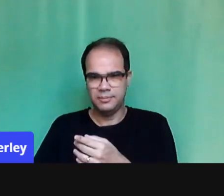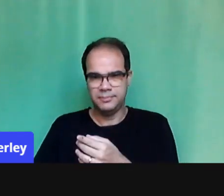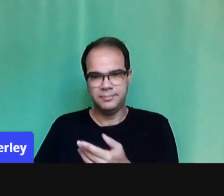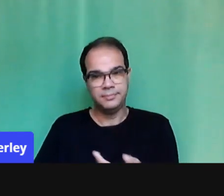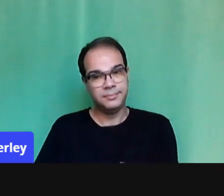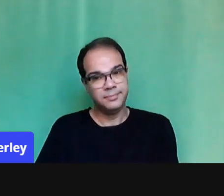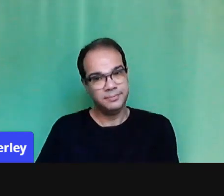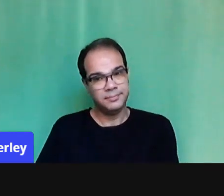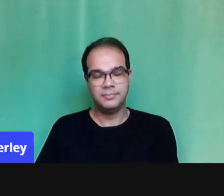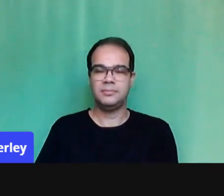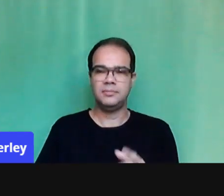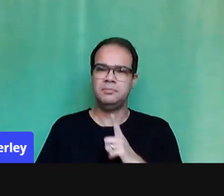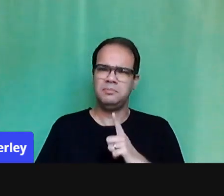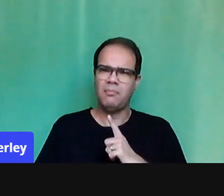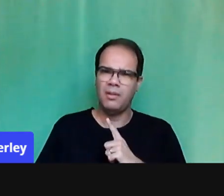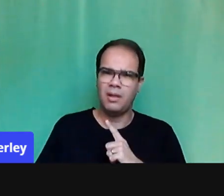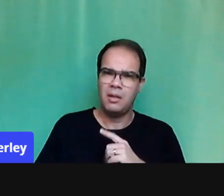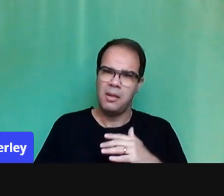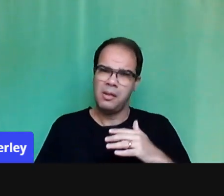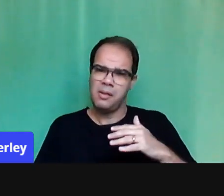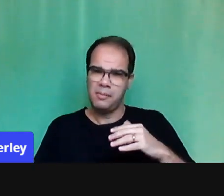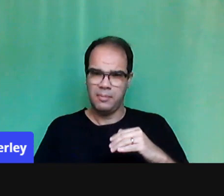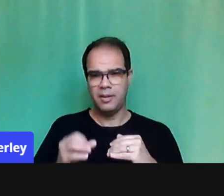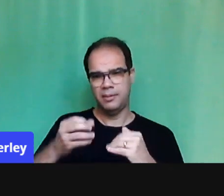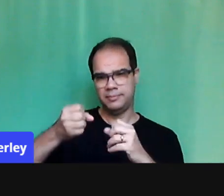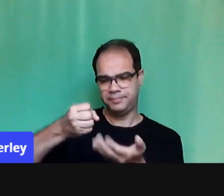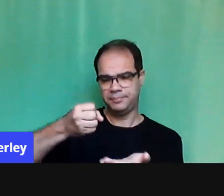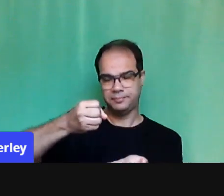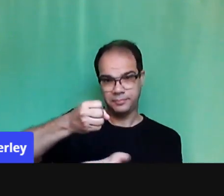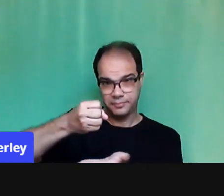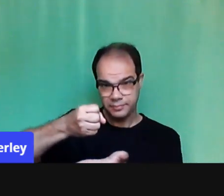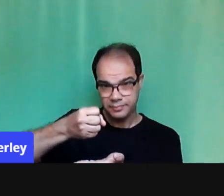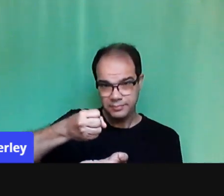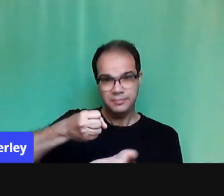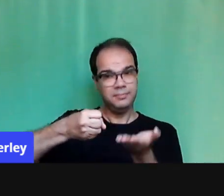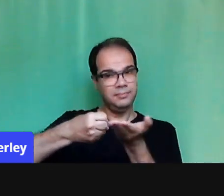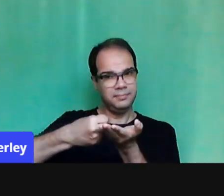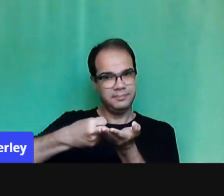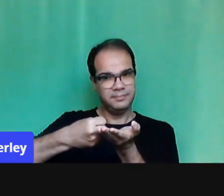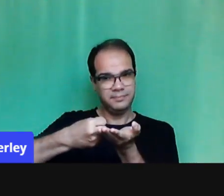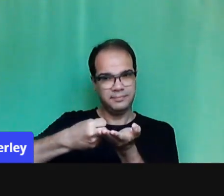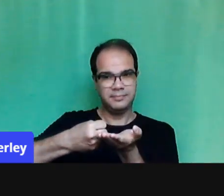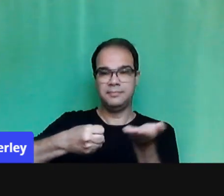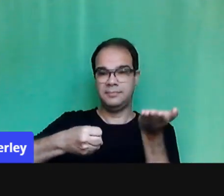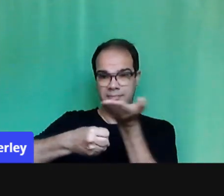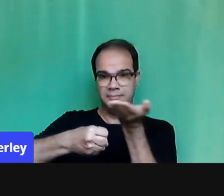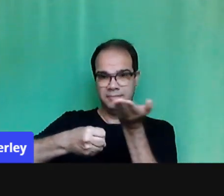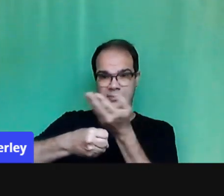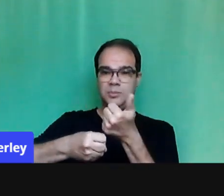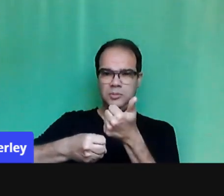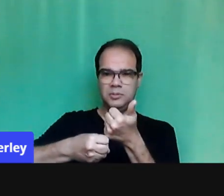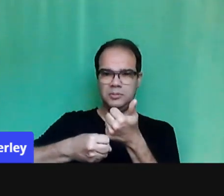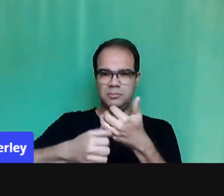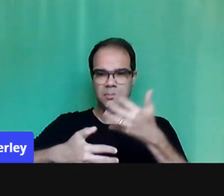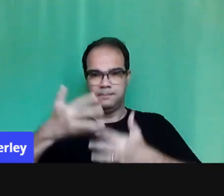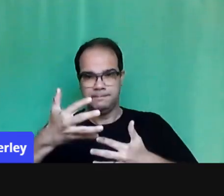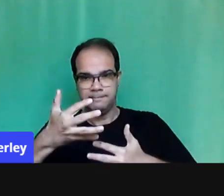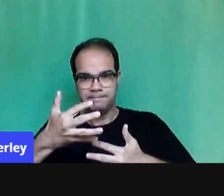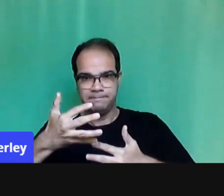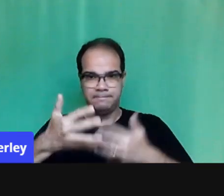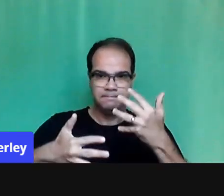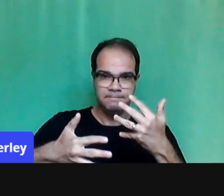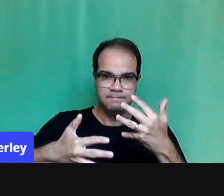Um pacote baixo, um pacote médio, a banda larga, né? Que evita travamentos, nem todos